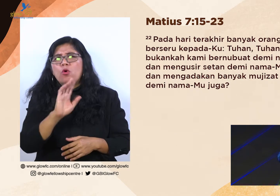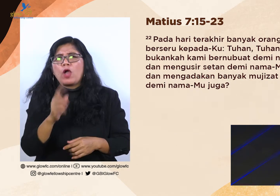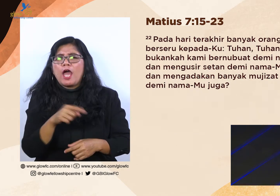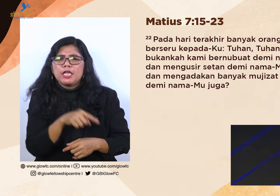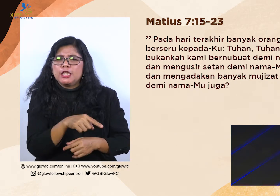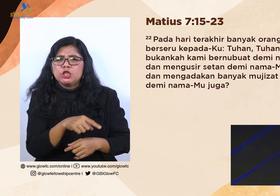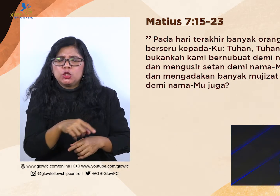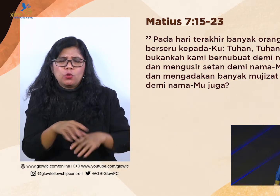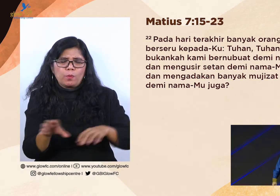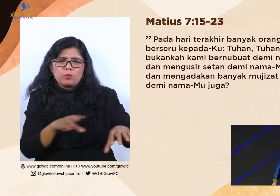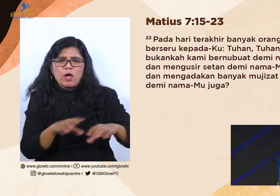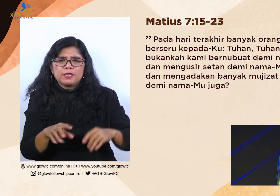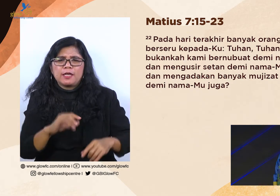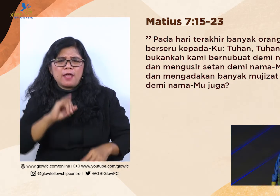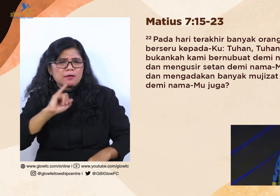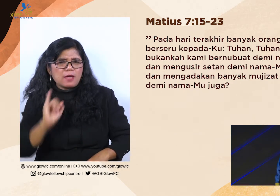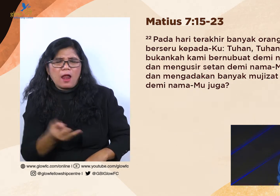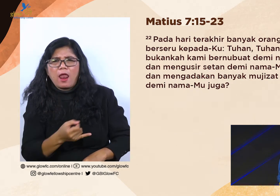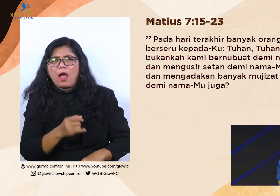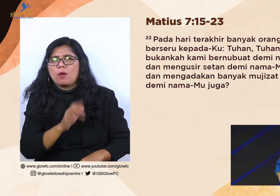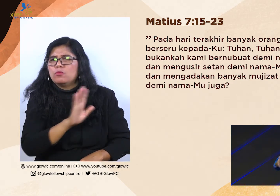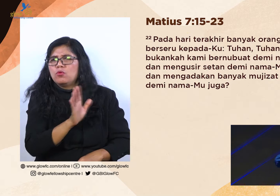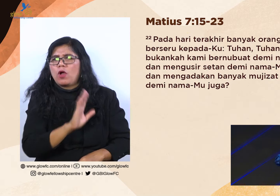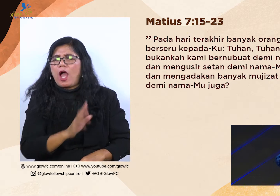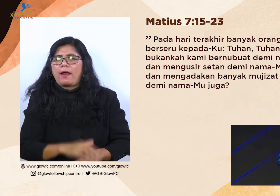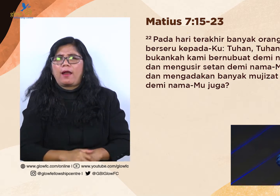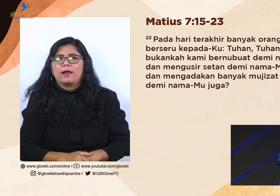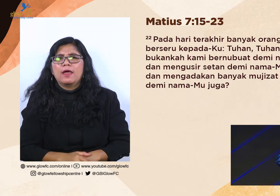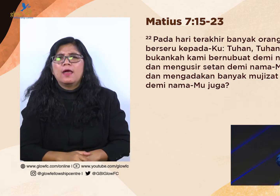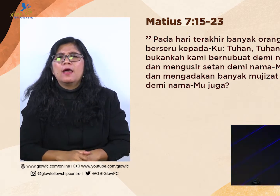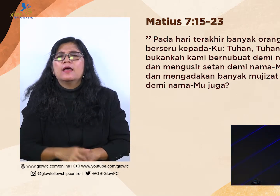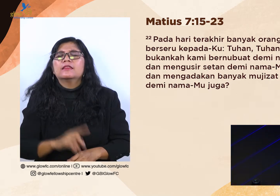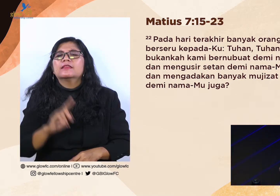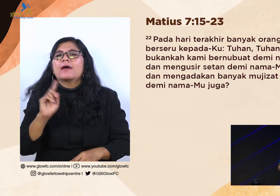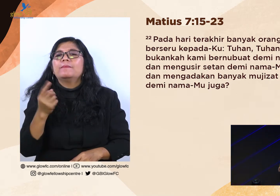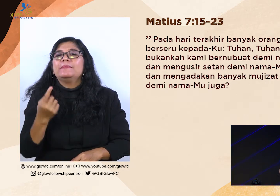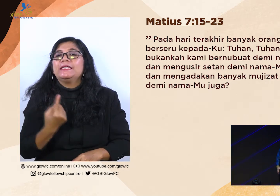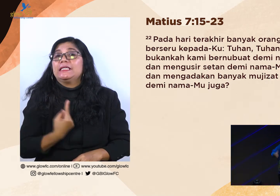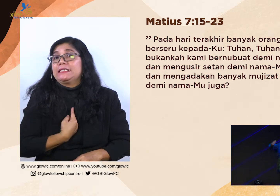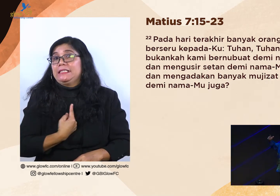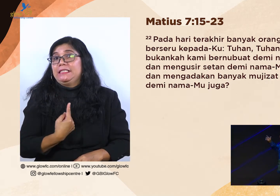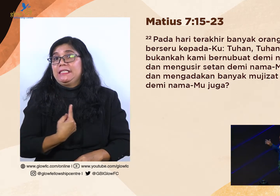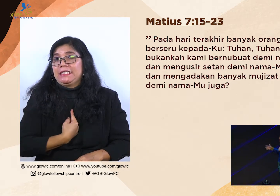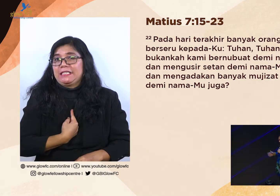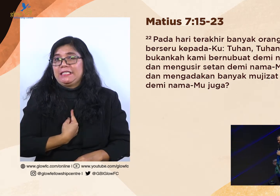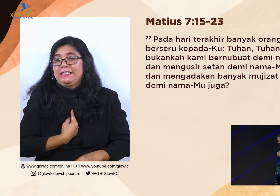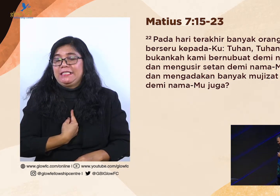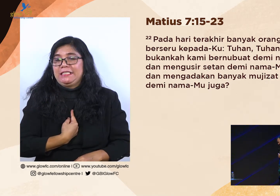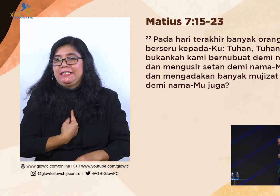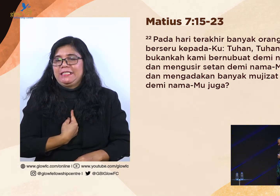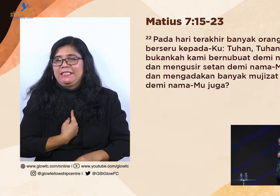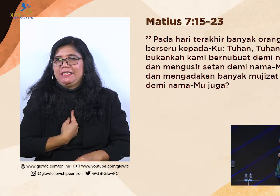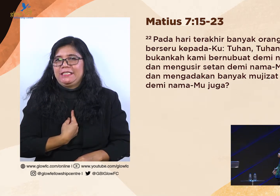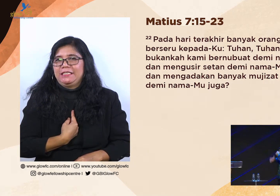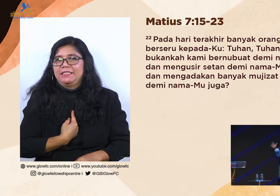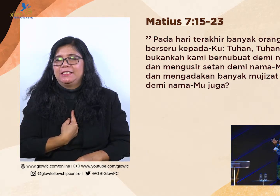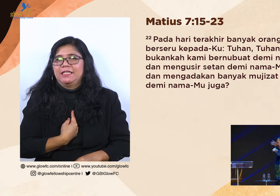Jangan mengadakan banyak mujizatnya, Bos. Tetapi kaminya, penonjolan dirinya,